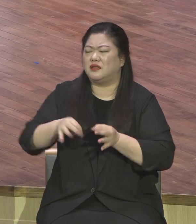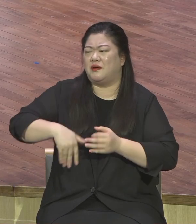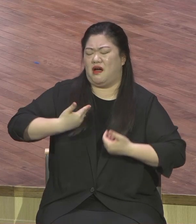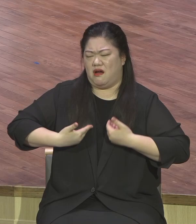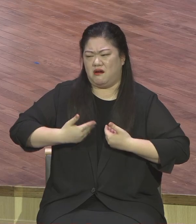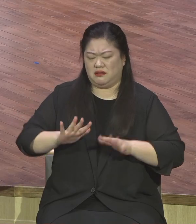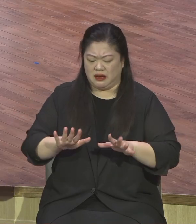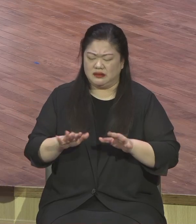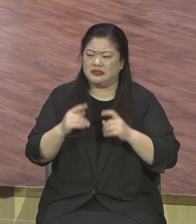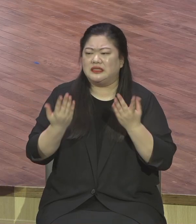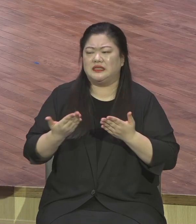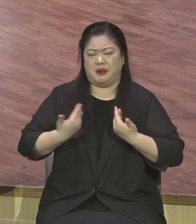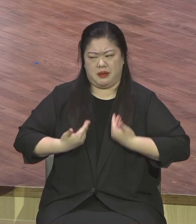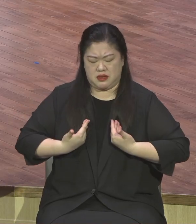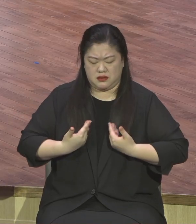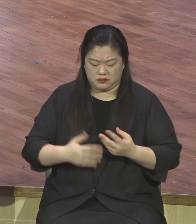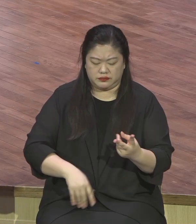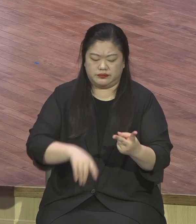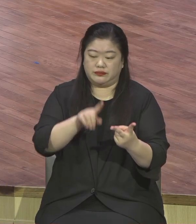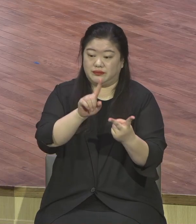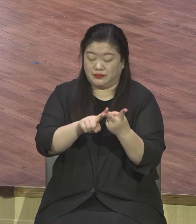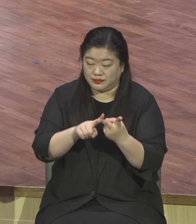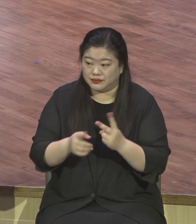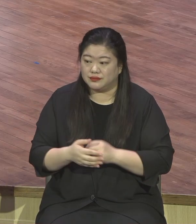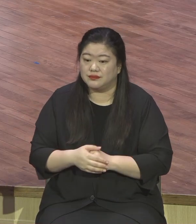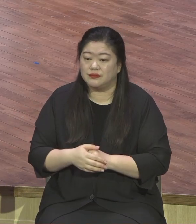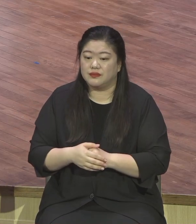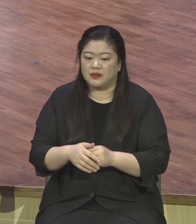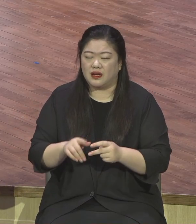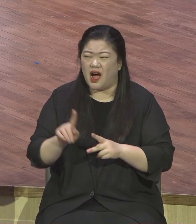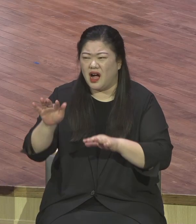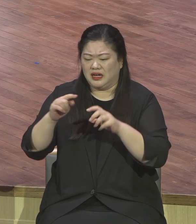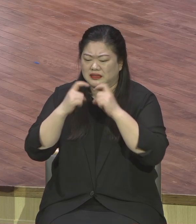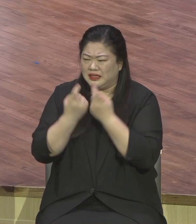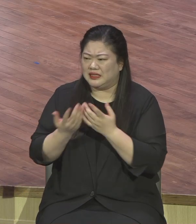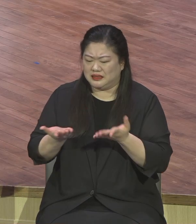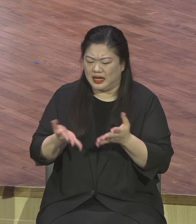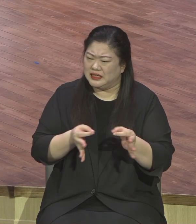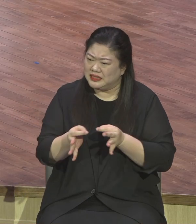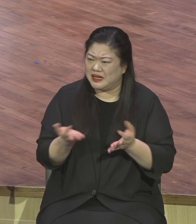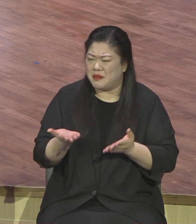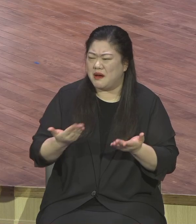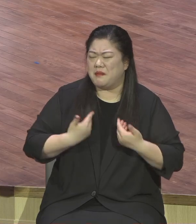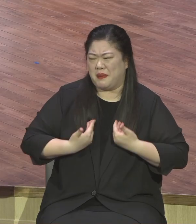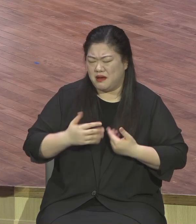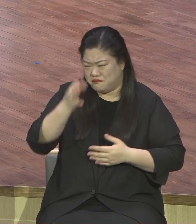어떤 사람은 아예 임금의 초청하러 온 종을 잡아 죽여버려요